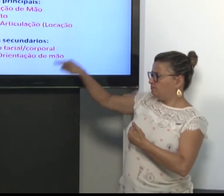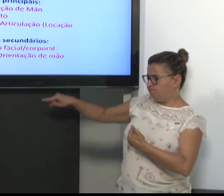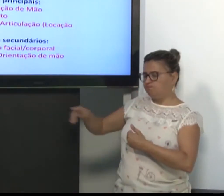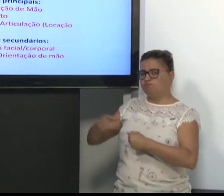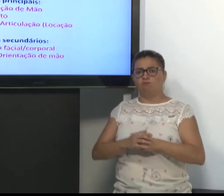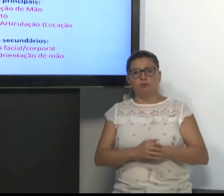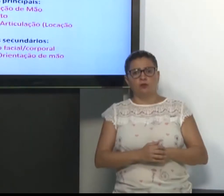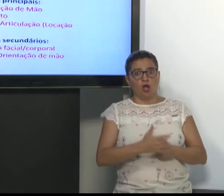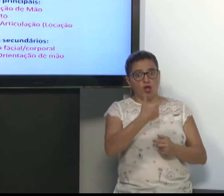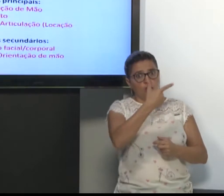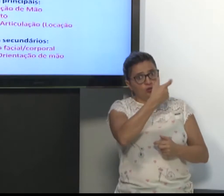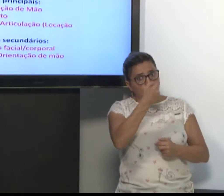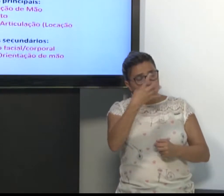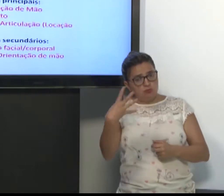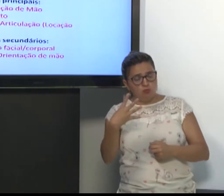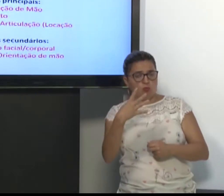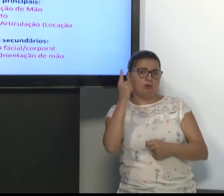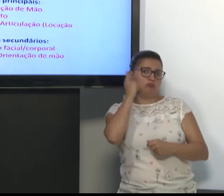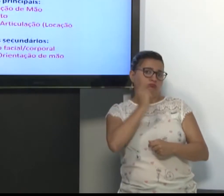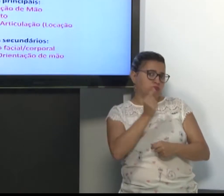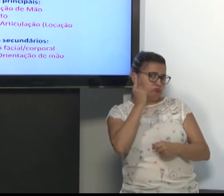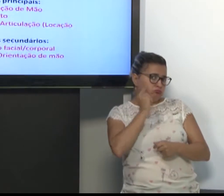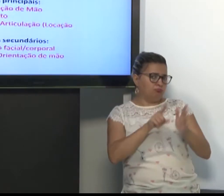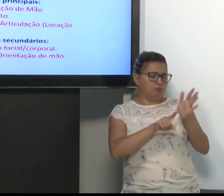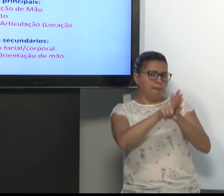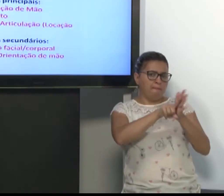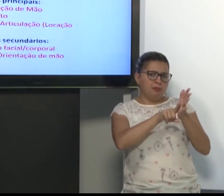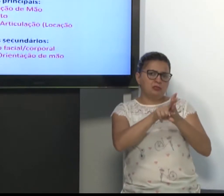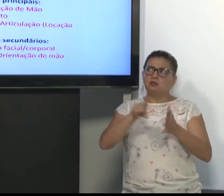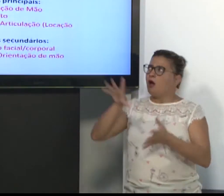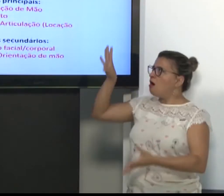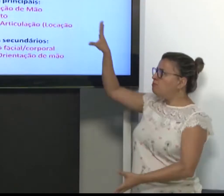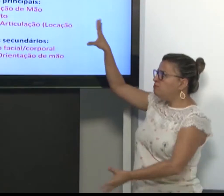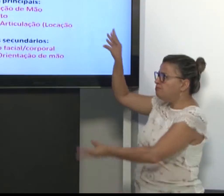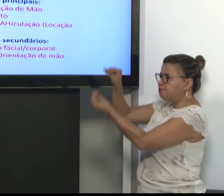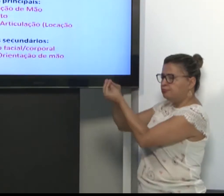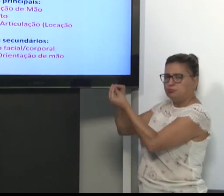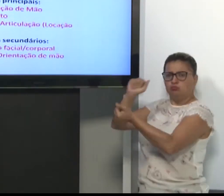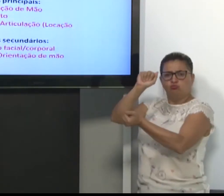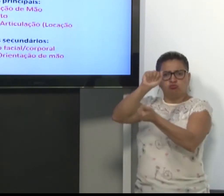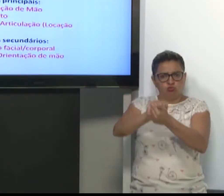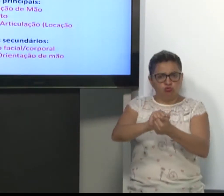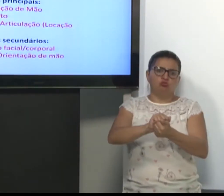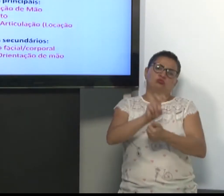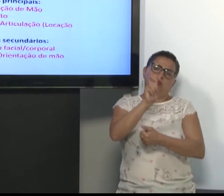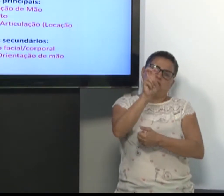Em 2004, Ronice Miller reuniu esses cinco parâmetros também.